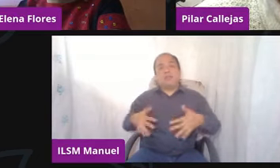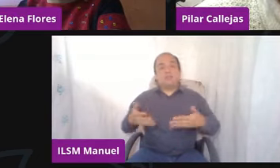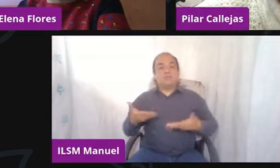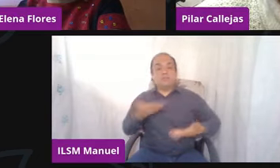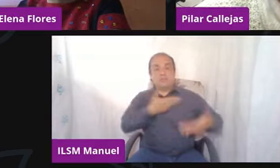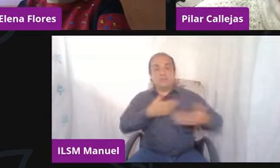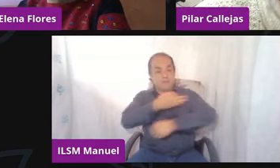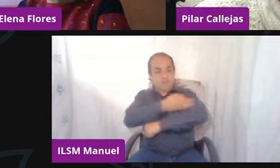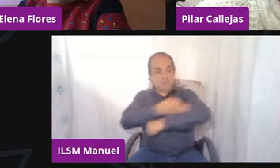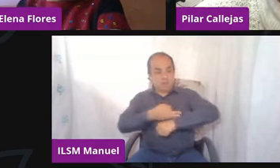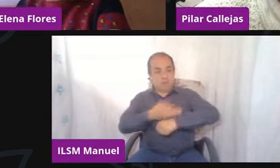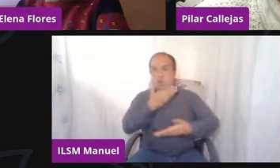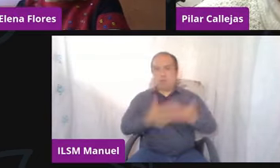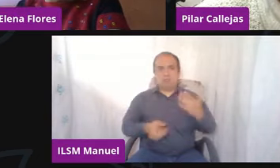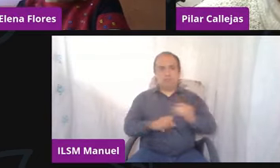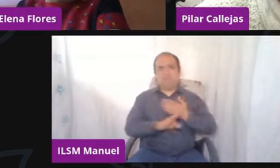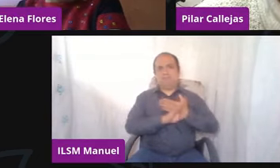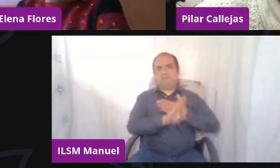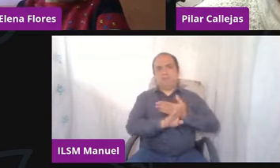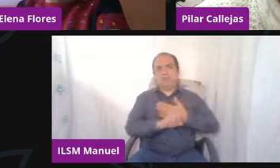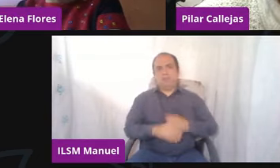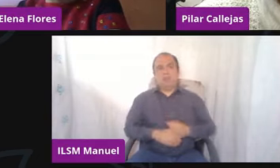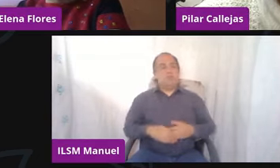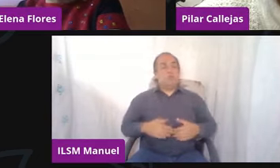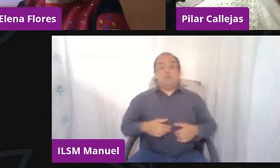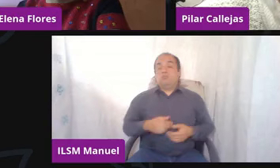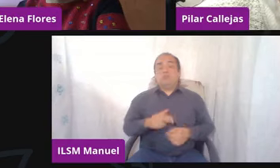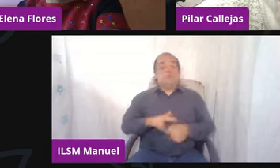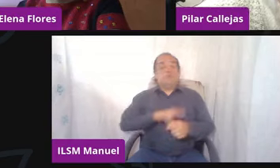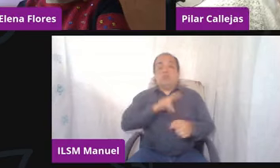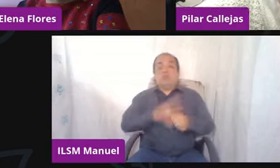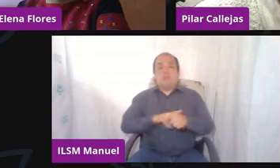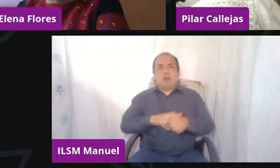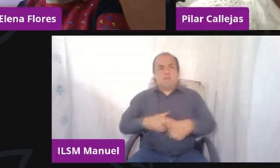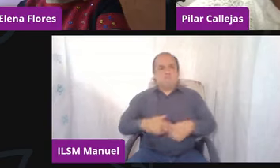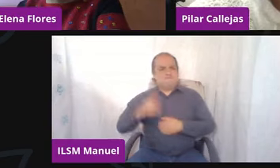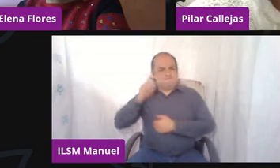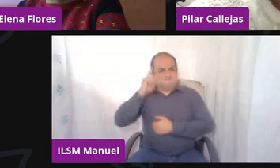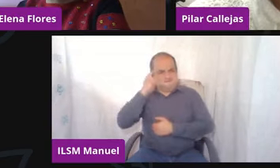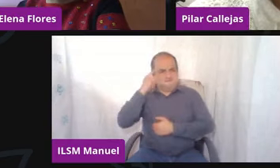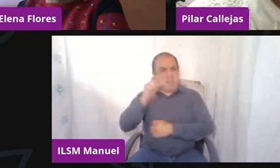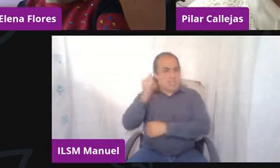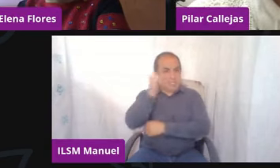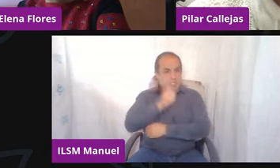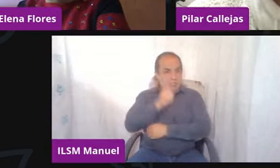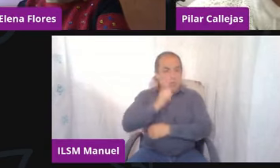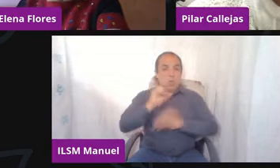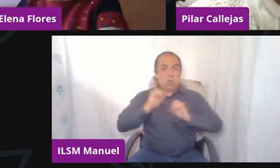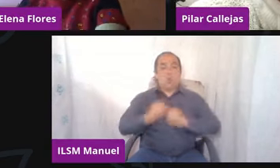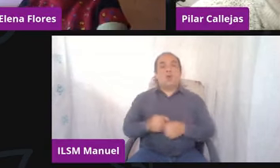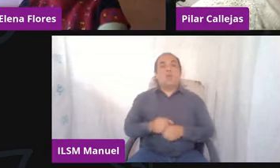normal que esté irritable todo el tiempo, todo el tiempo, no es normal que no cumpla con sus actividades escolares.